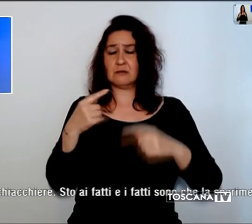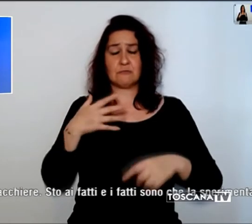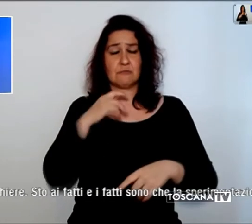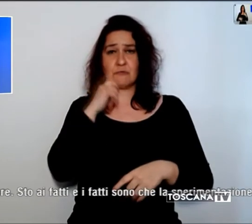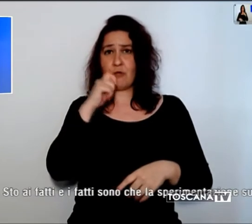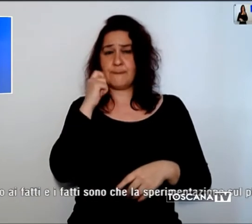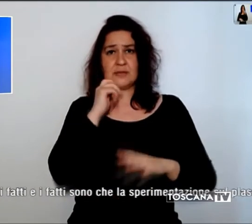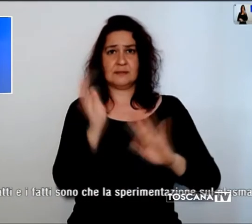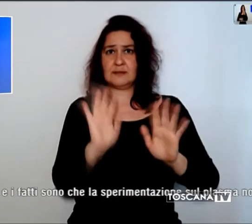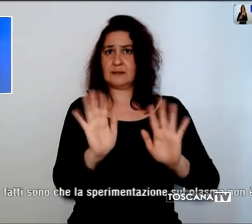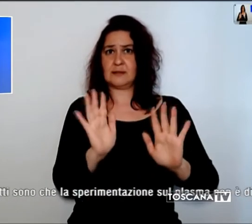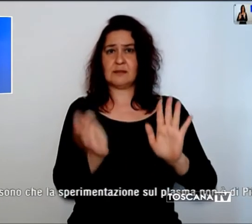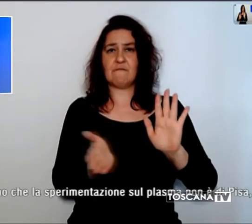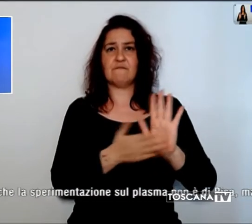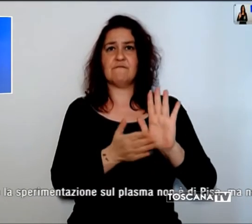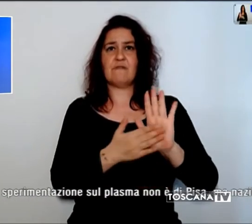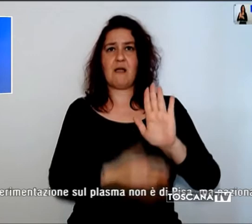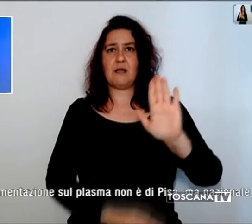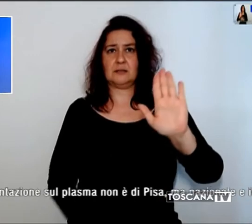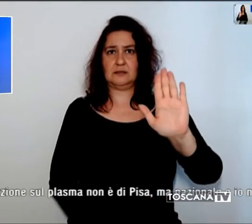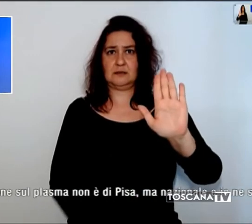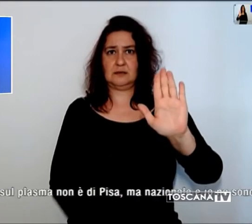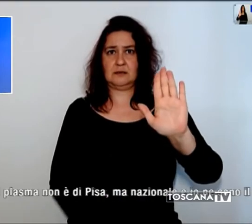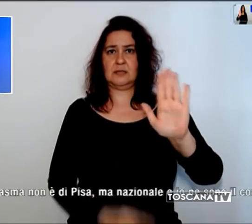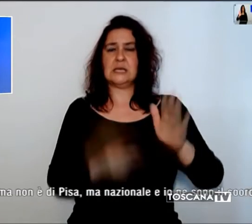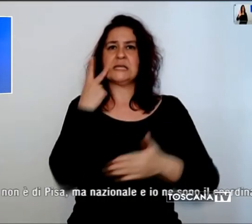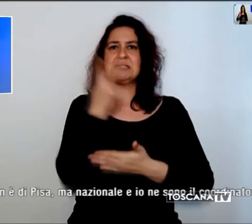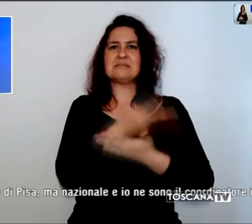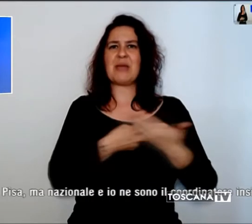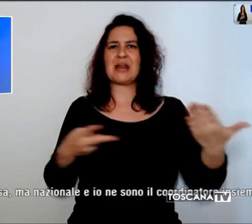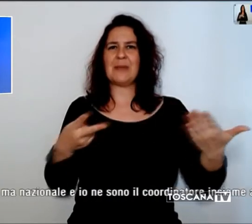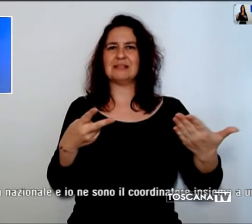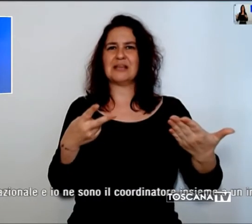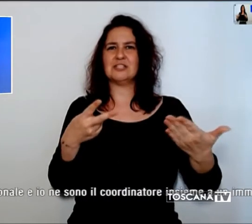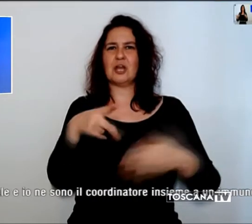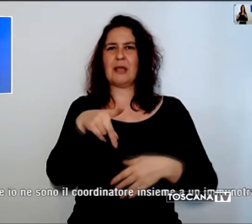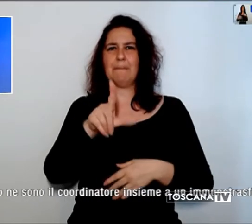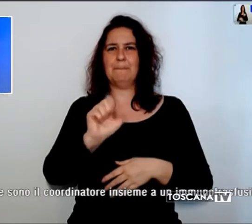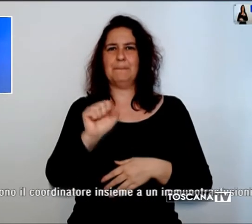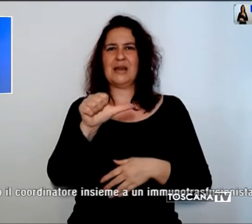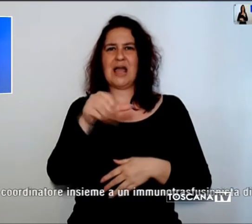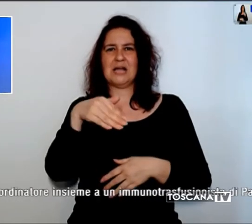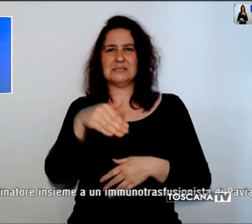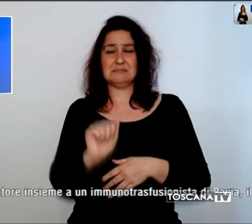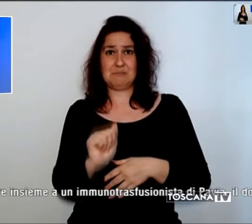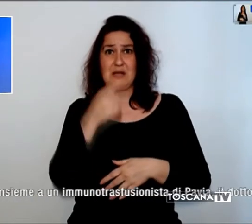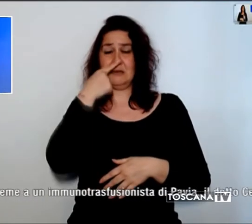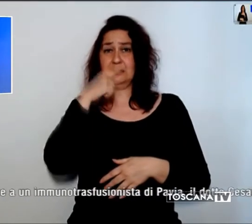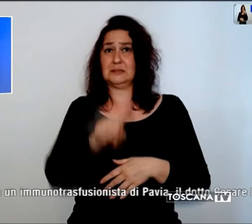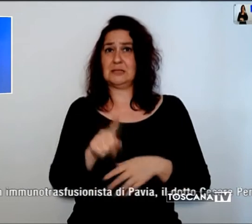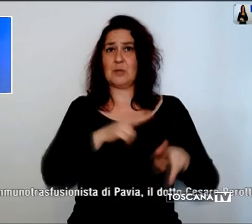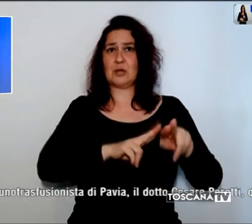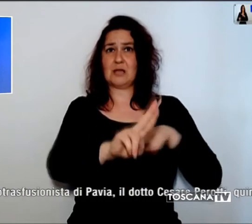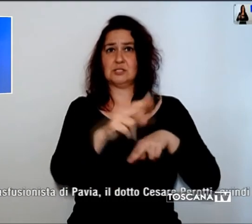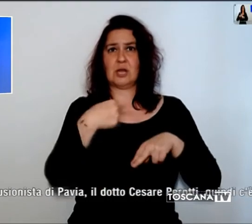la sperimentazione sul plasma non è di Pisa ma nazionale e io ne sono il coordinatore insieme a